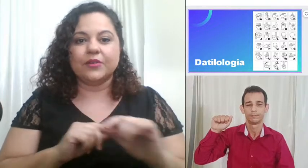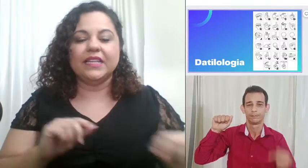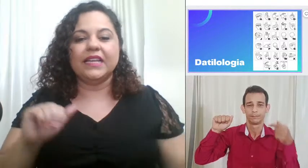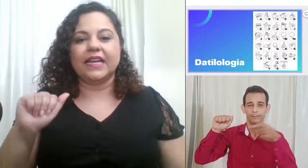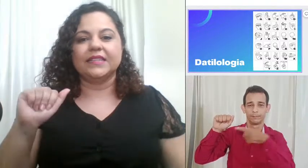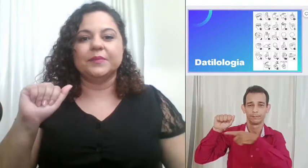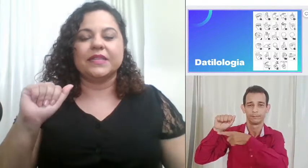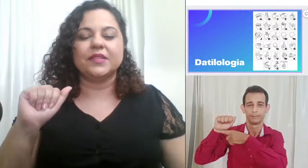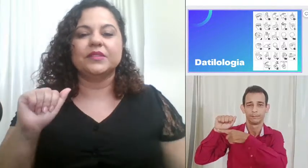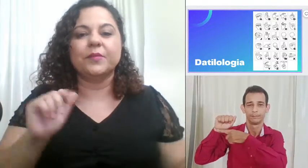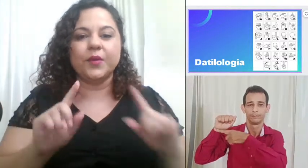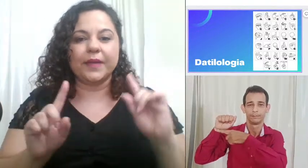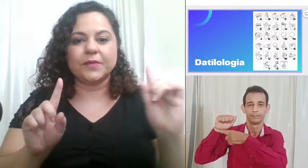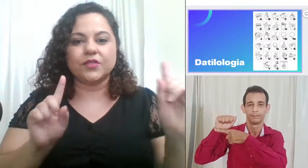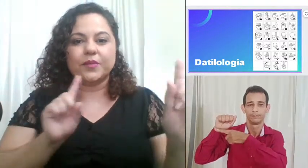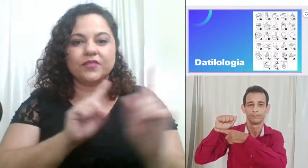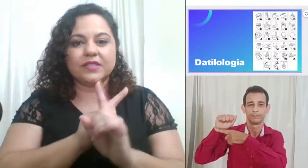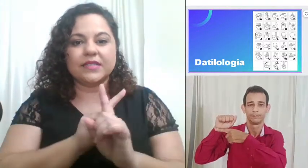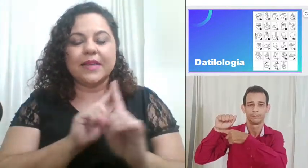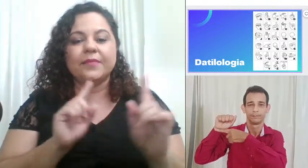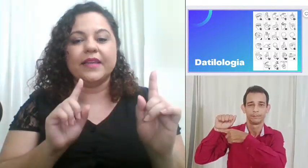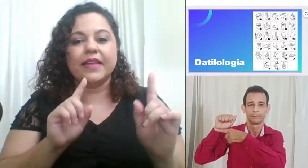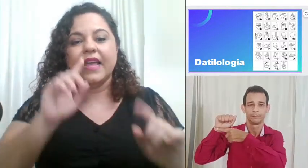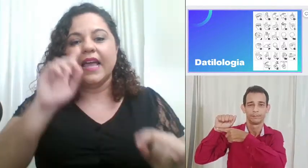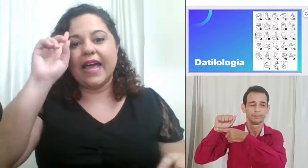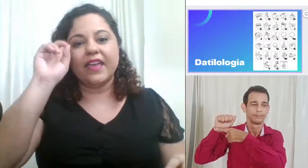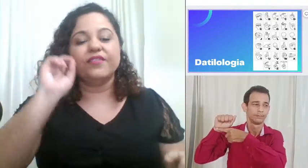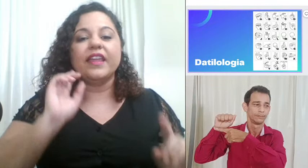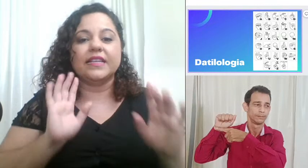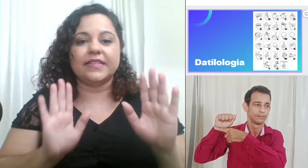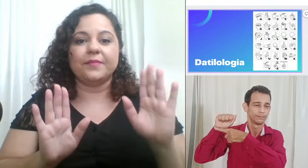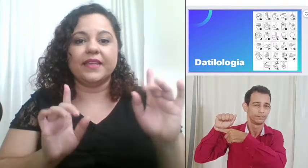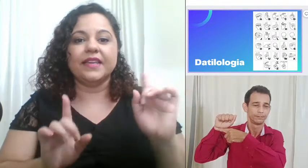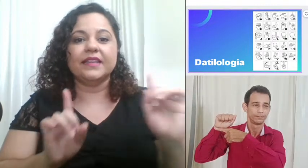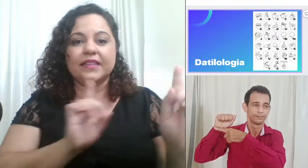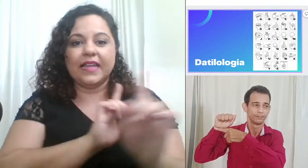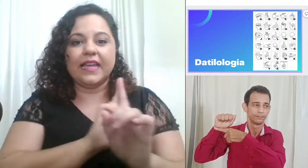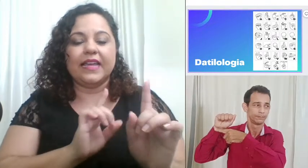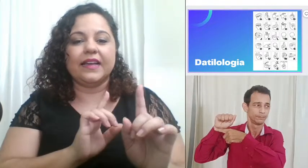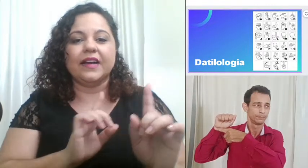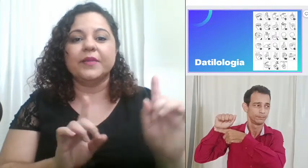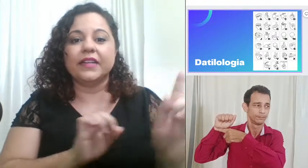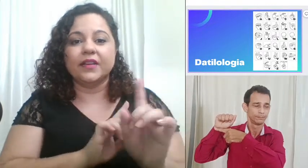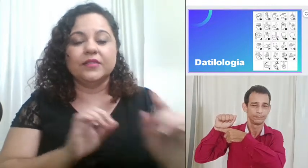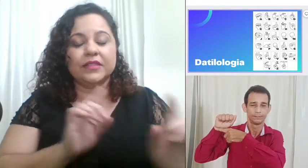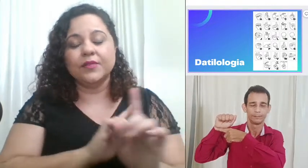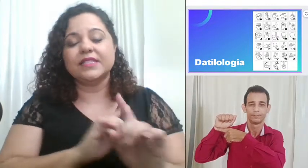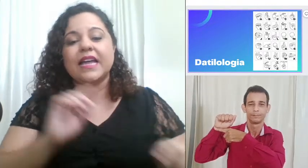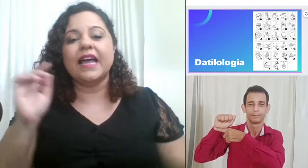alternada mas não tem problema só para vocês saberem a referência a minha câmera não não está